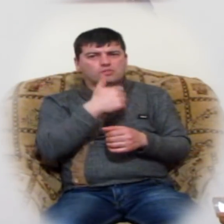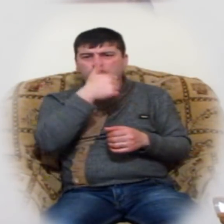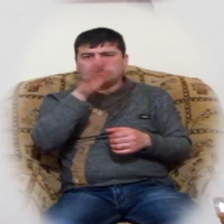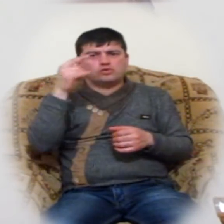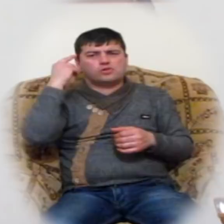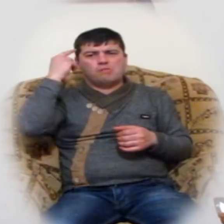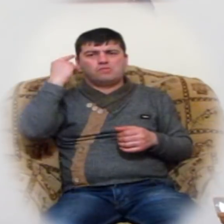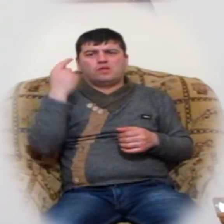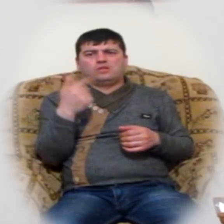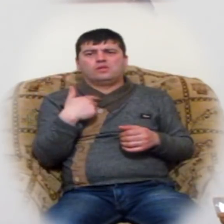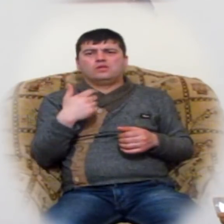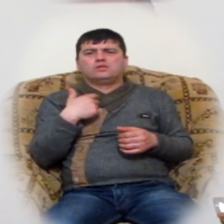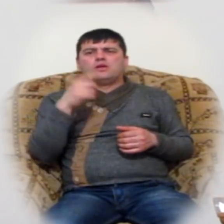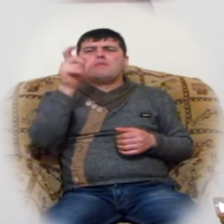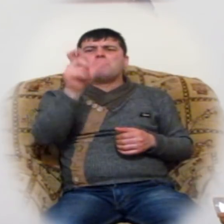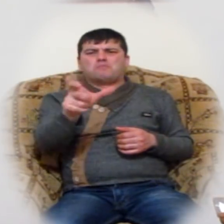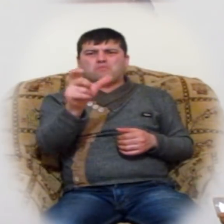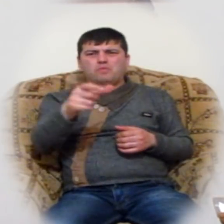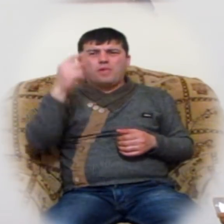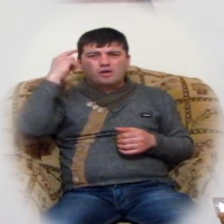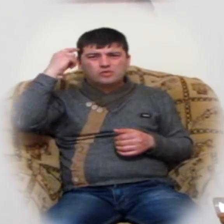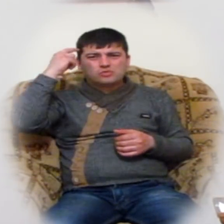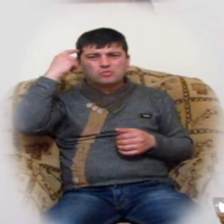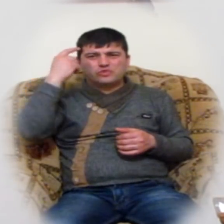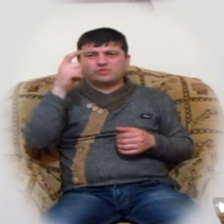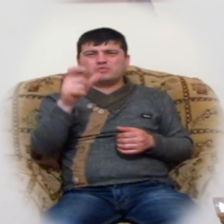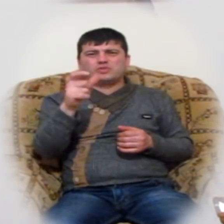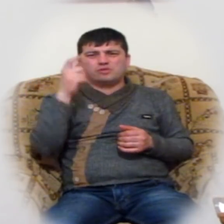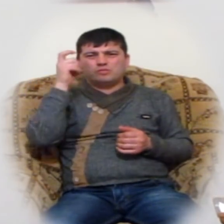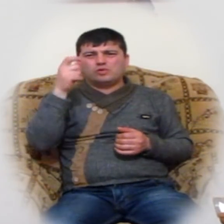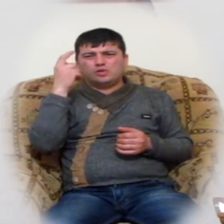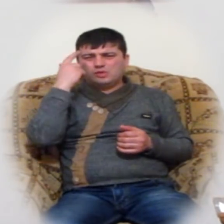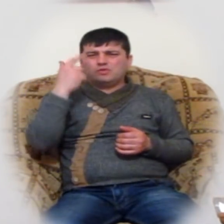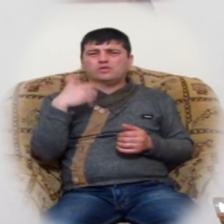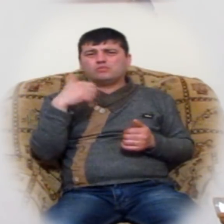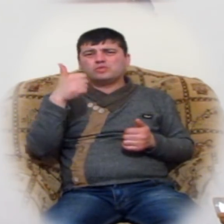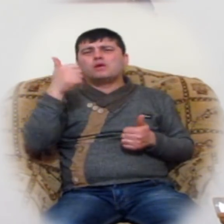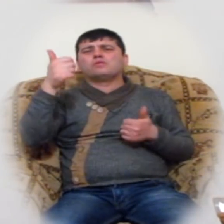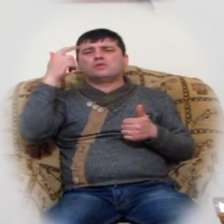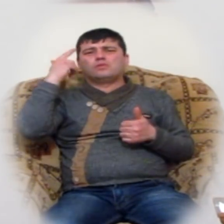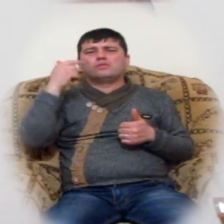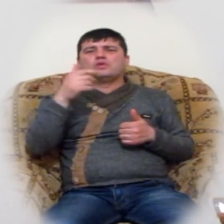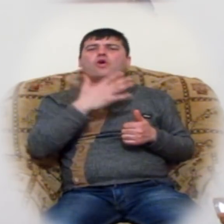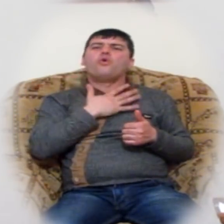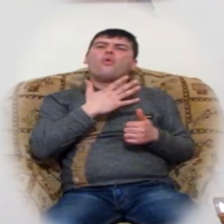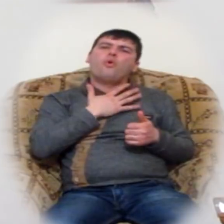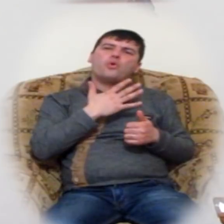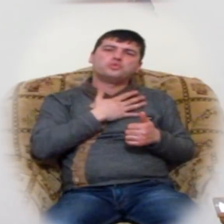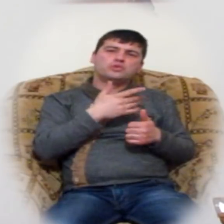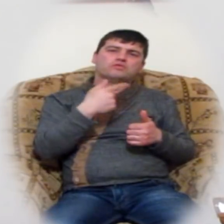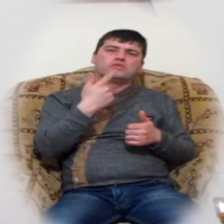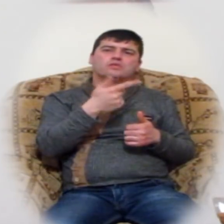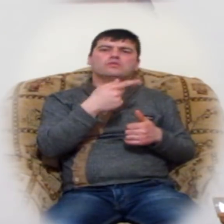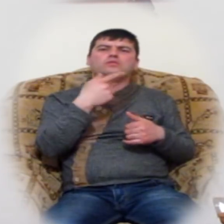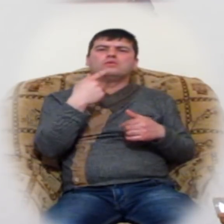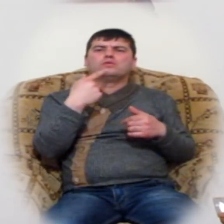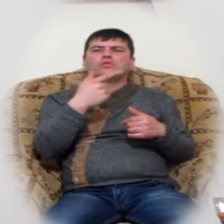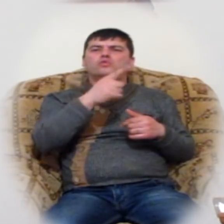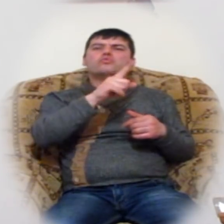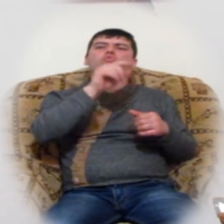Մարդկայի մդազել ակերբ կա, որ մդազում են որոշագի լավբաներ։սկ հոգևոր բամ, որպիսի դու կարենաս կամ